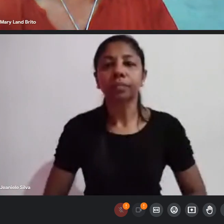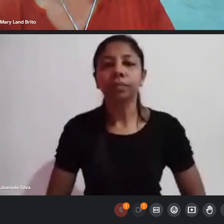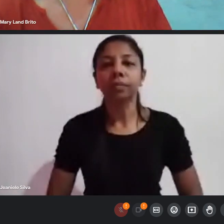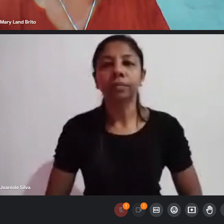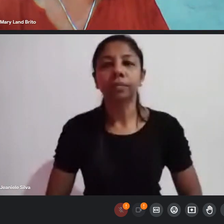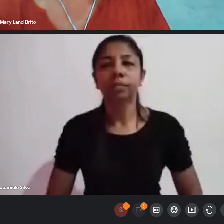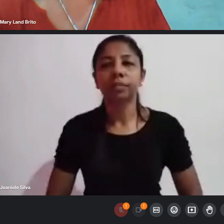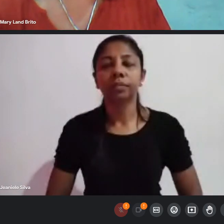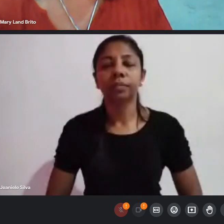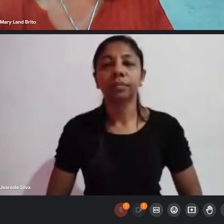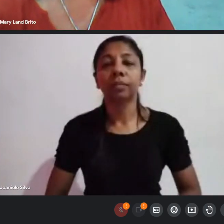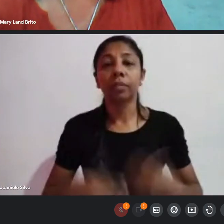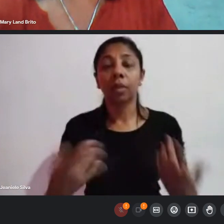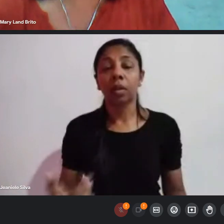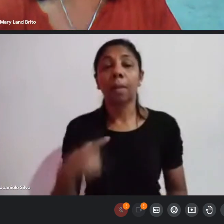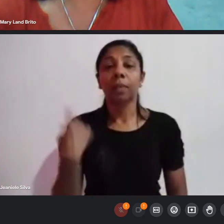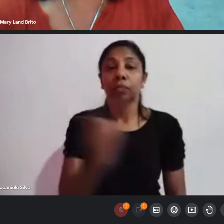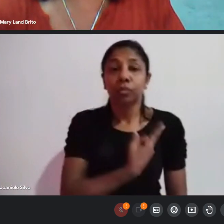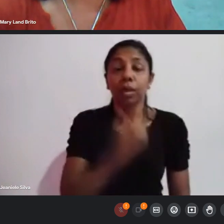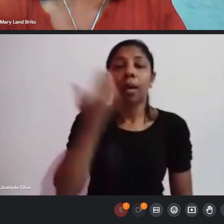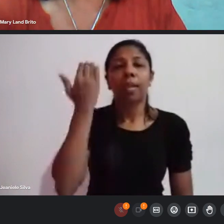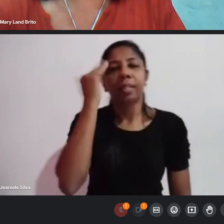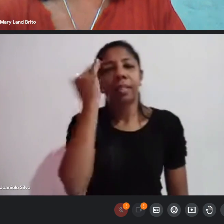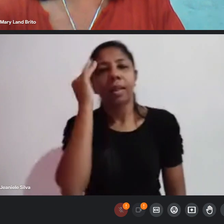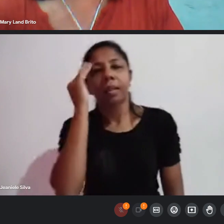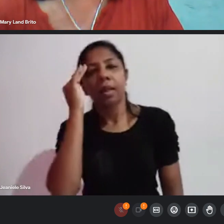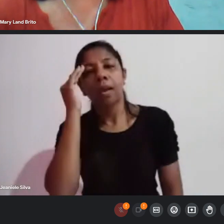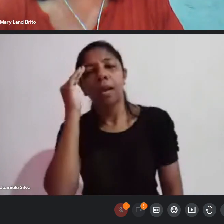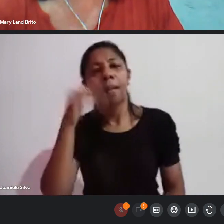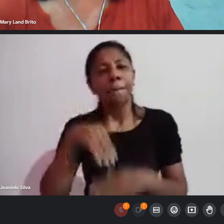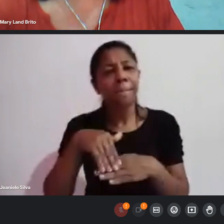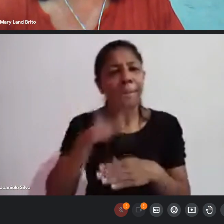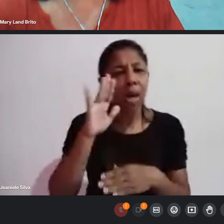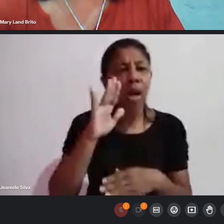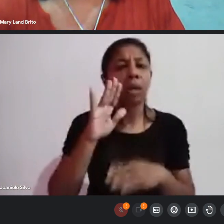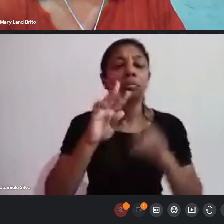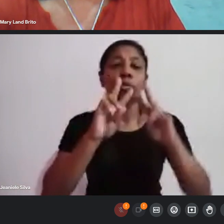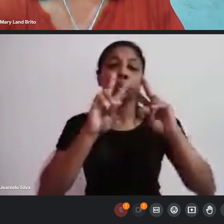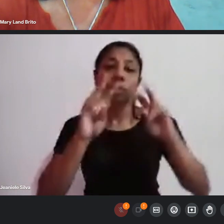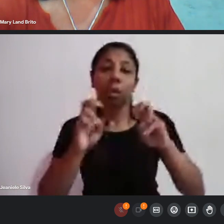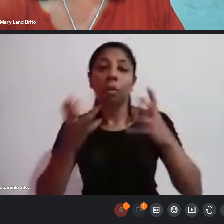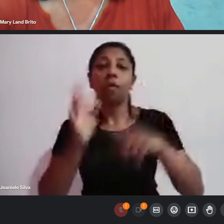E aí, para a gente entender um pouquinho mais dessa questão, vou mostrar aqui o vídeo